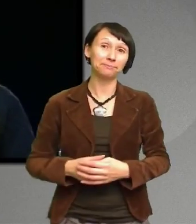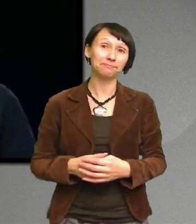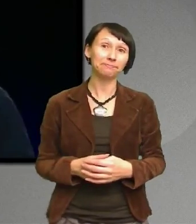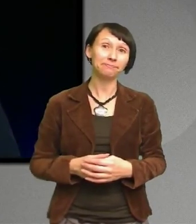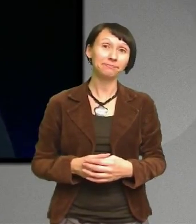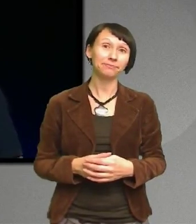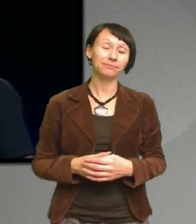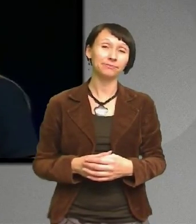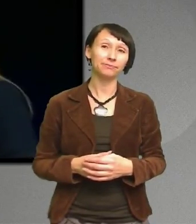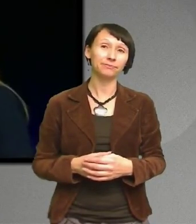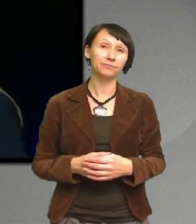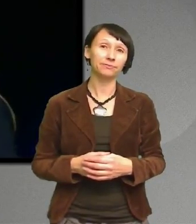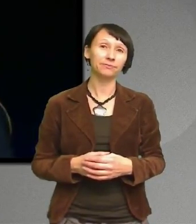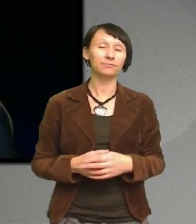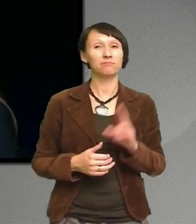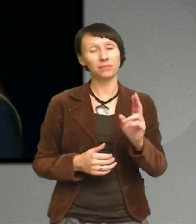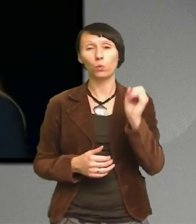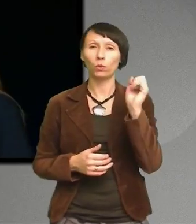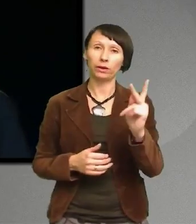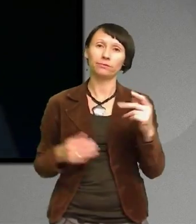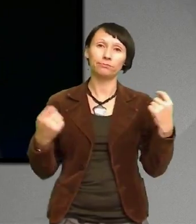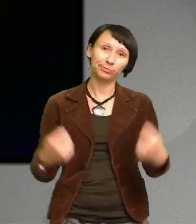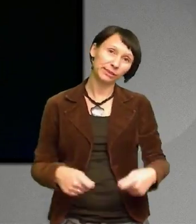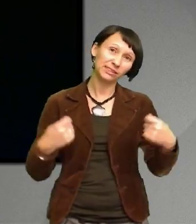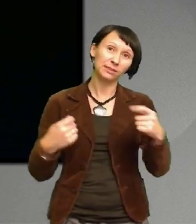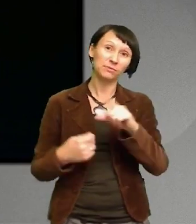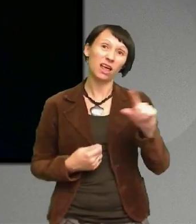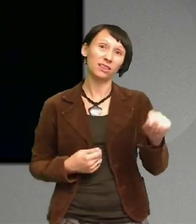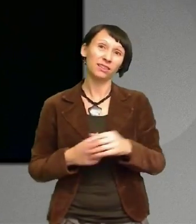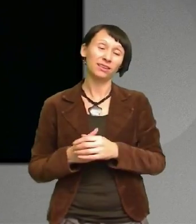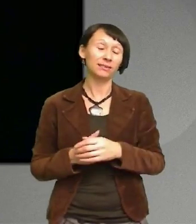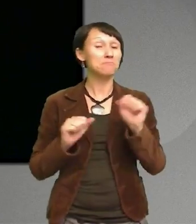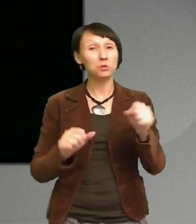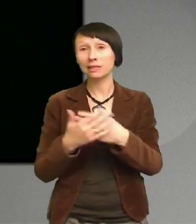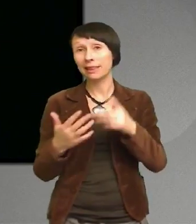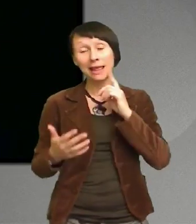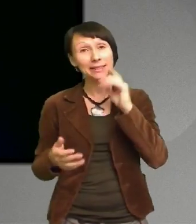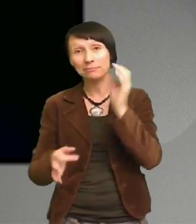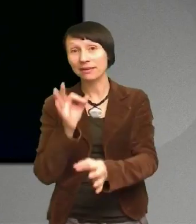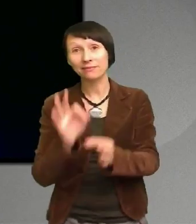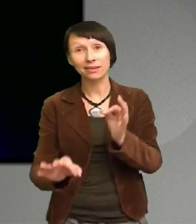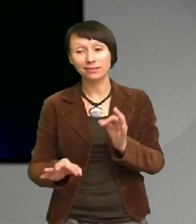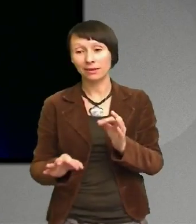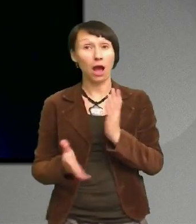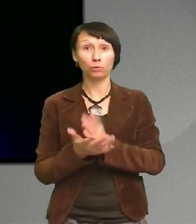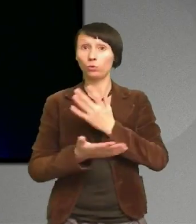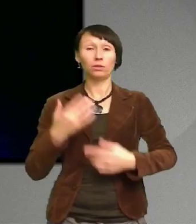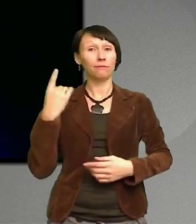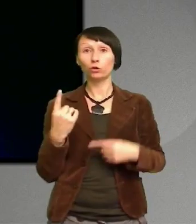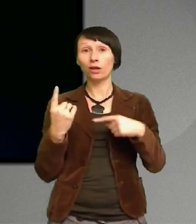Det är okej att göra fel Det är okej att det inte blir perfekt Första gången Och det här är oerhört svårt